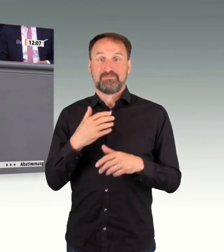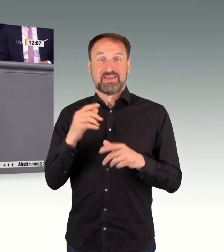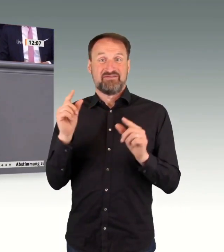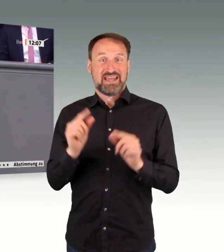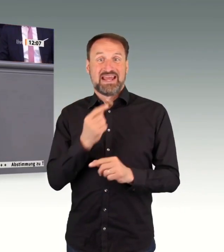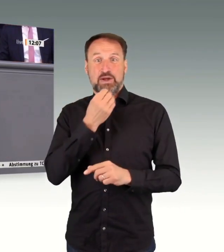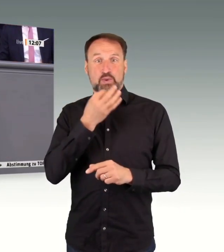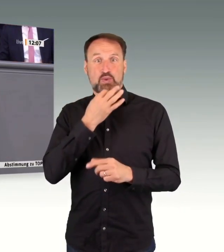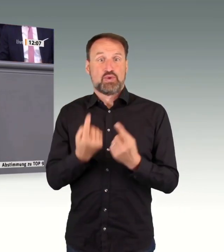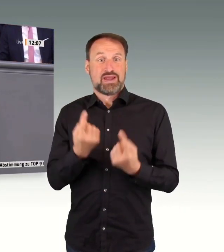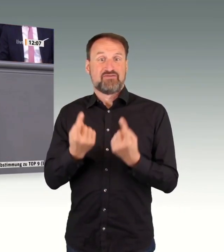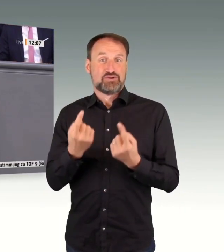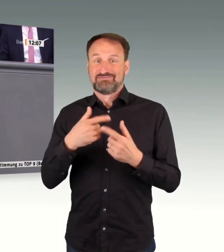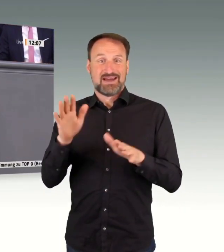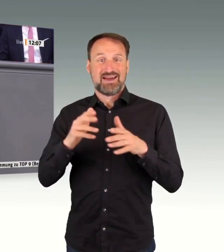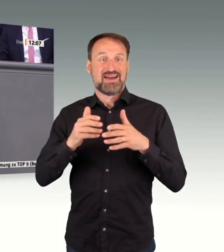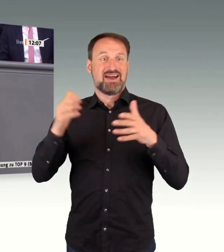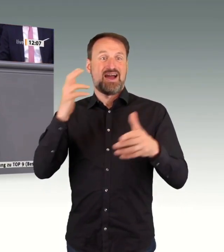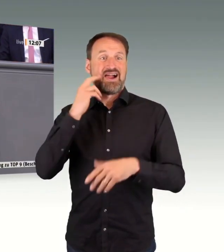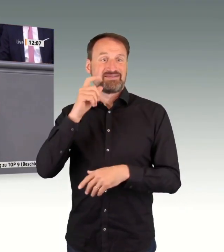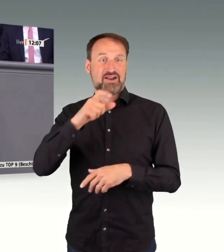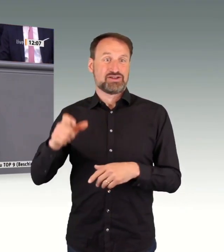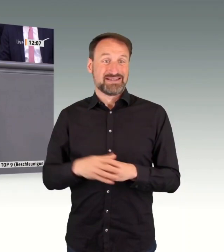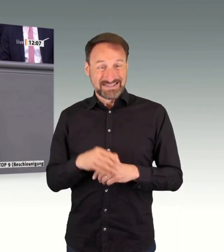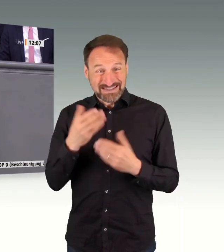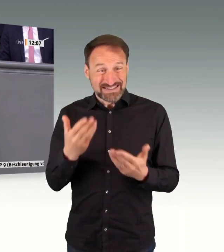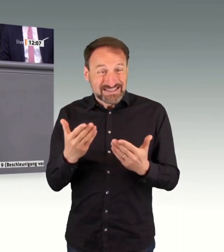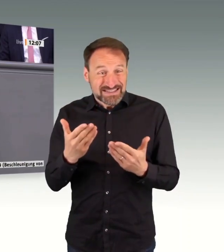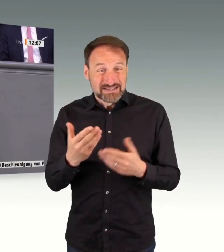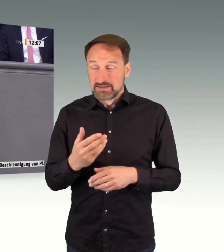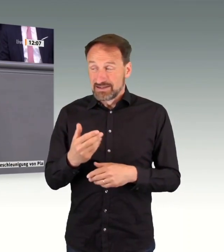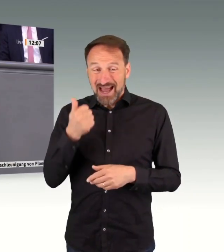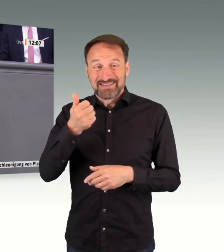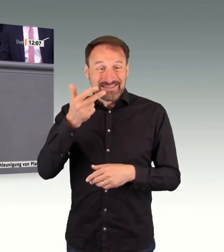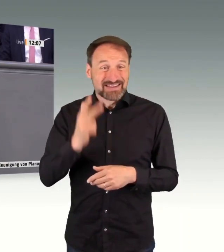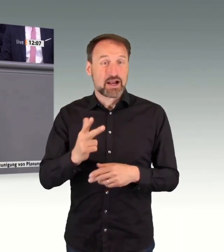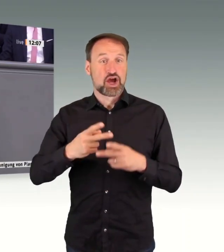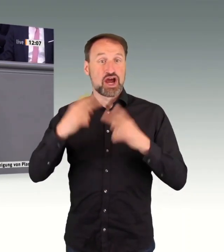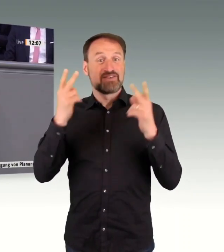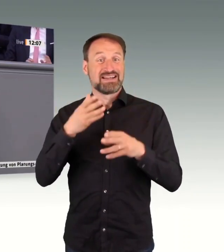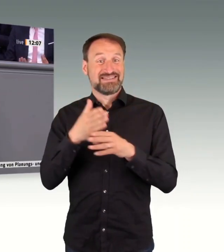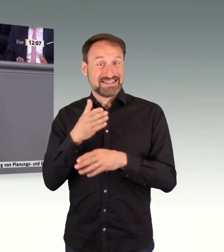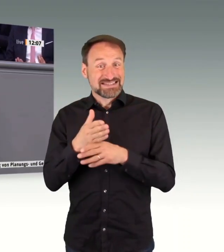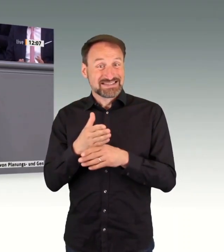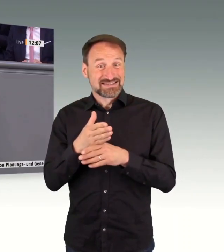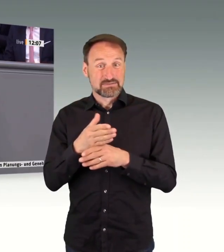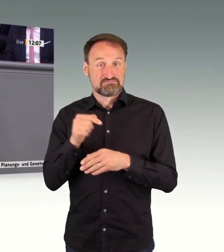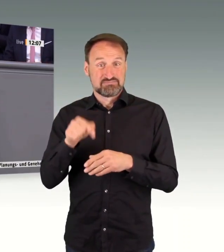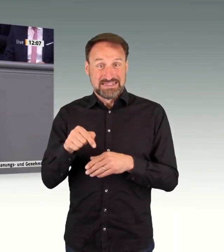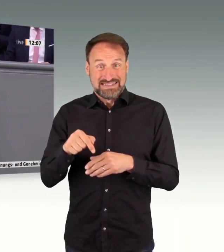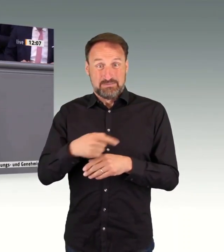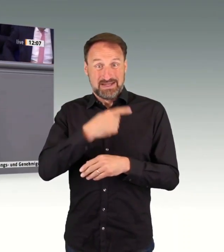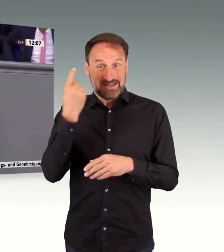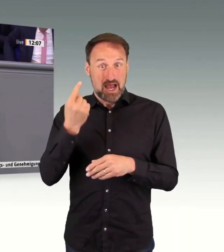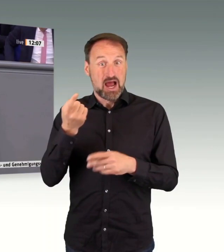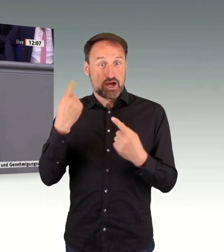Verfahren. Ich habe vorgestern an einer Sitzung des Landkreistages teilgenommen. Es waren 300 kommunale Vertreter, die im Kern alle